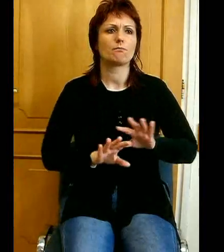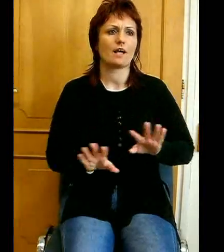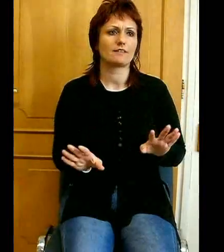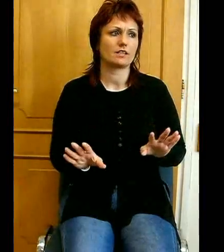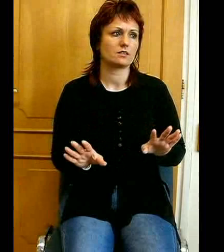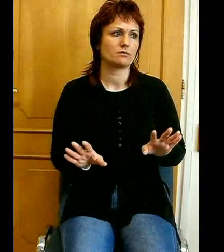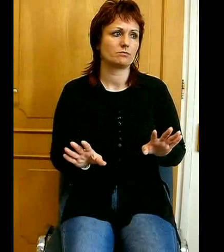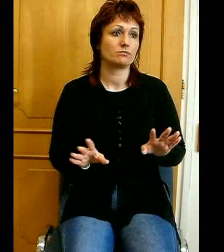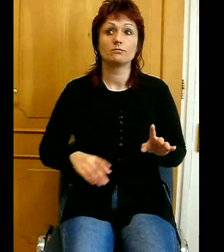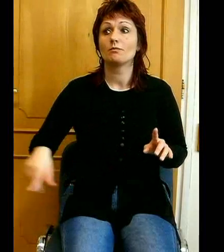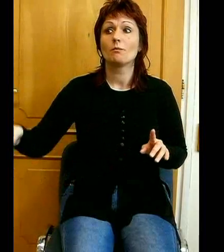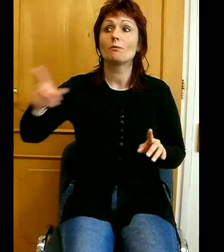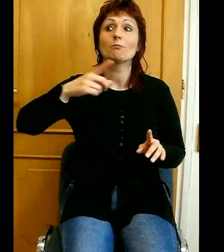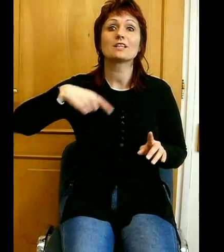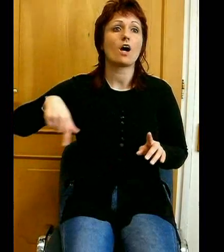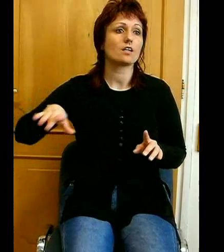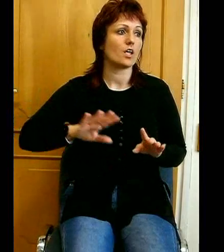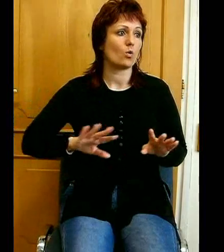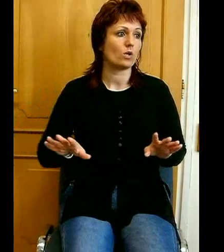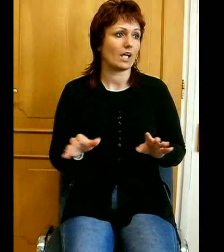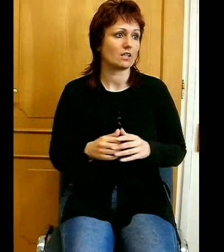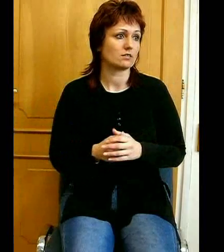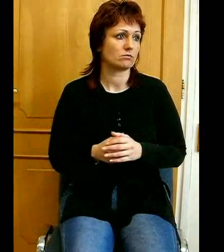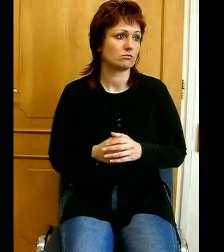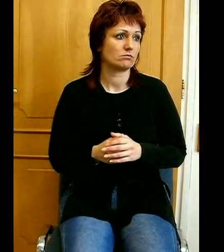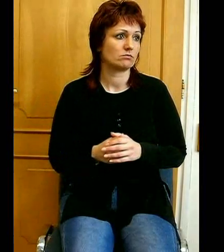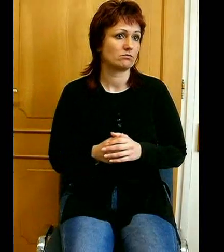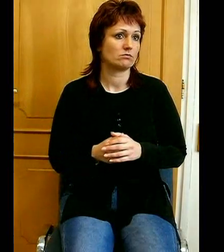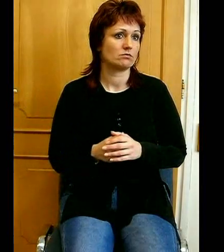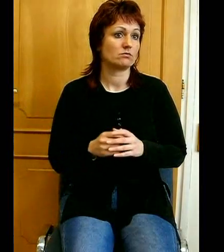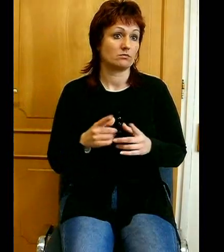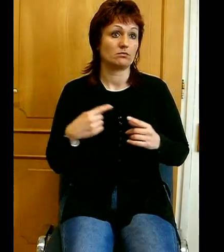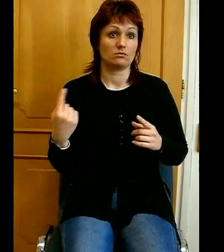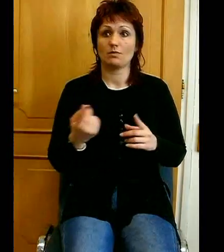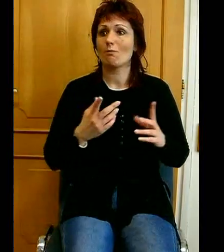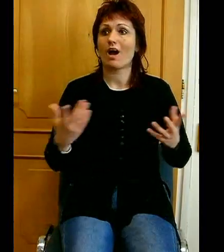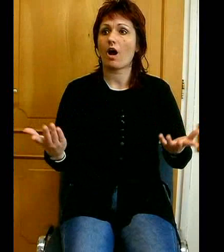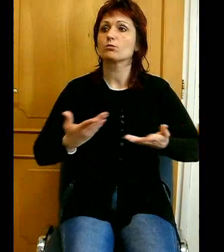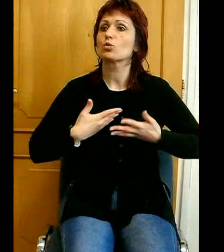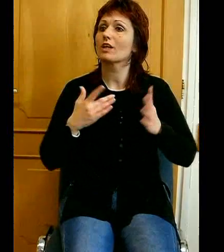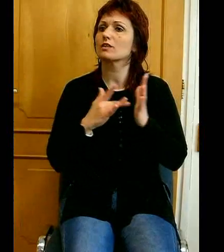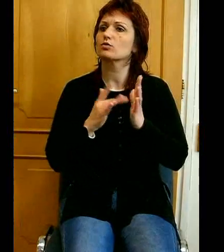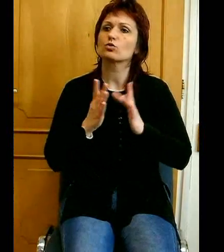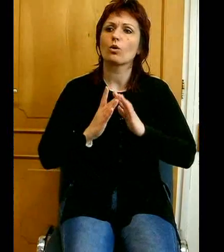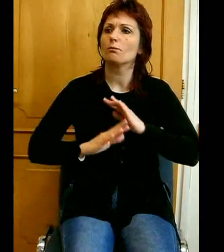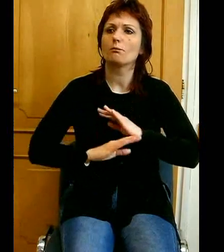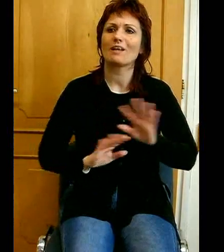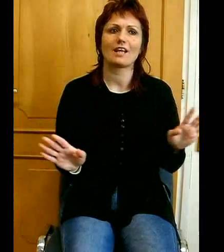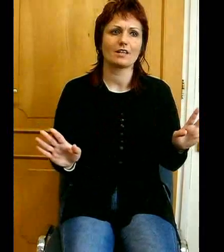Mindannyiunkért, az egész emberiségért. Mi megkaptunk Jézustól mindent, amit csak tőle